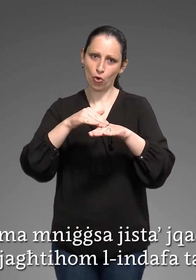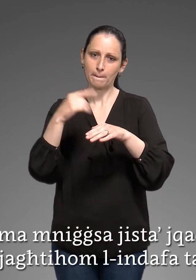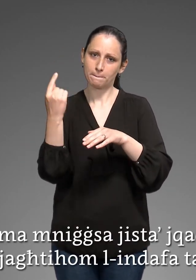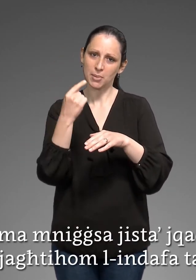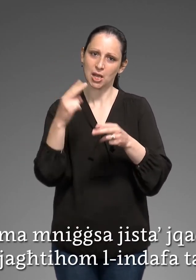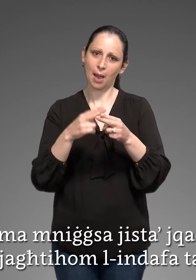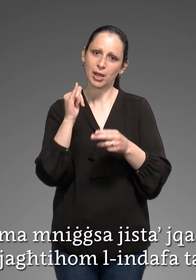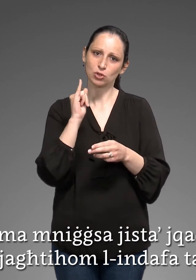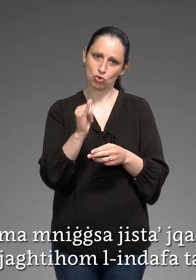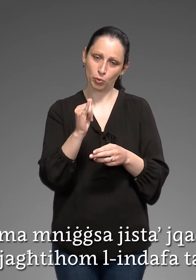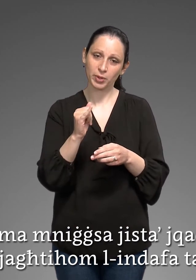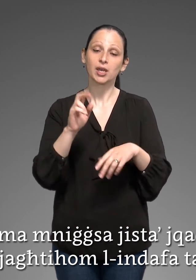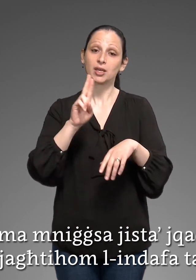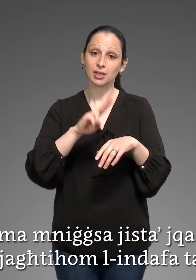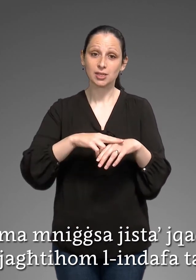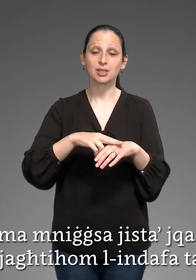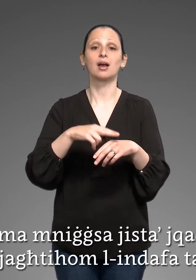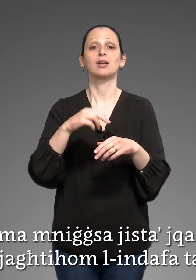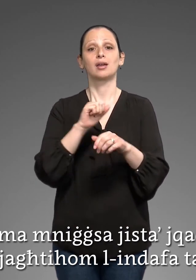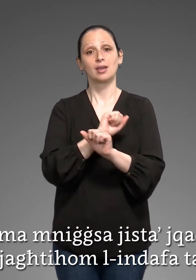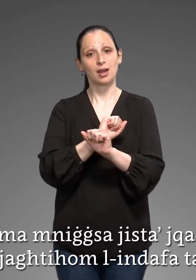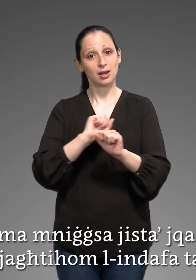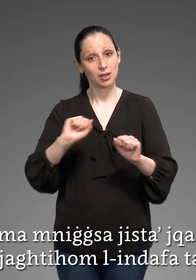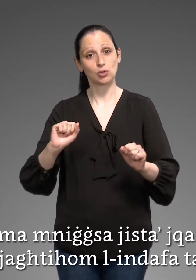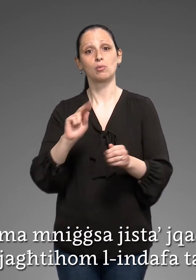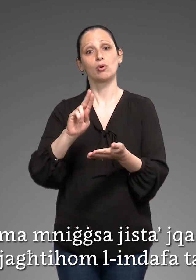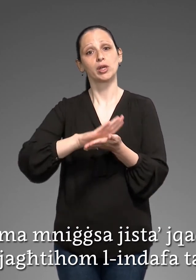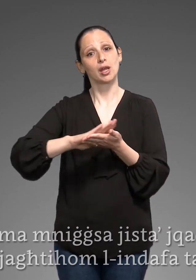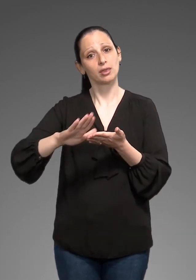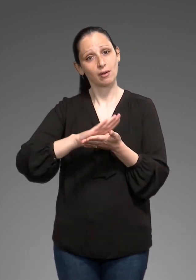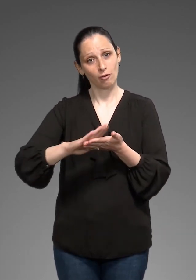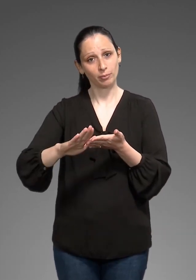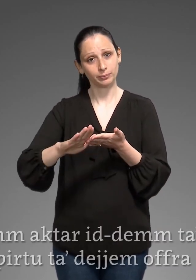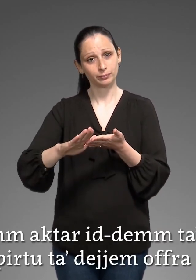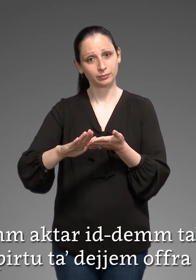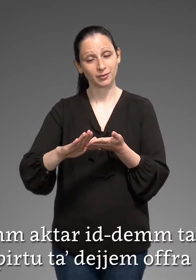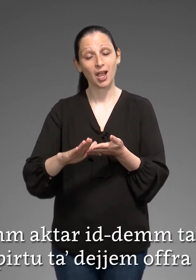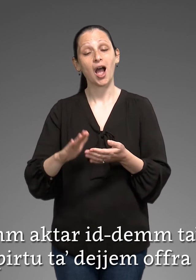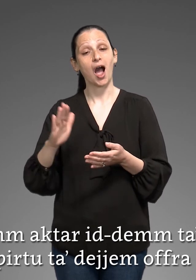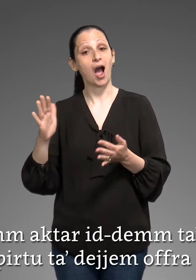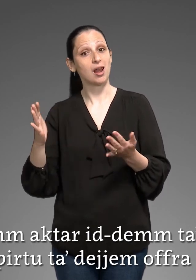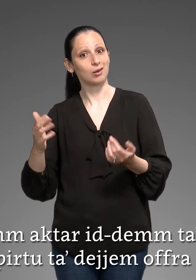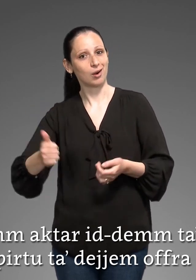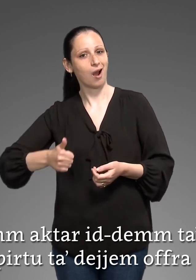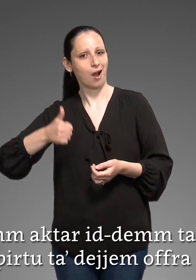Jieġifiri mijiex L-indafata l-ġisem Kem maktar iddem ta' Kristu